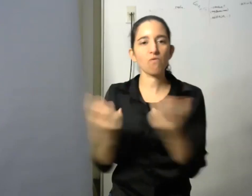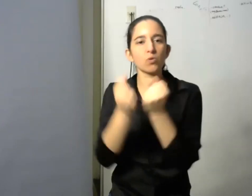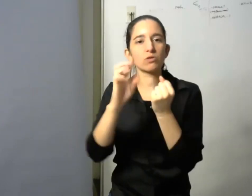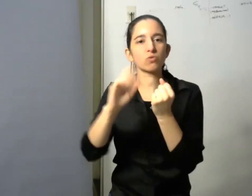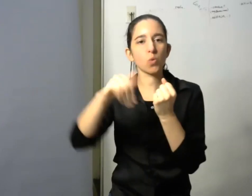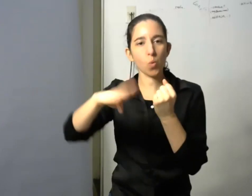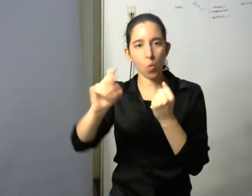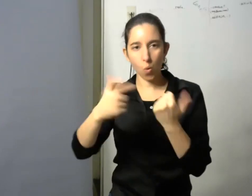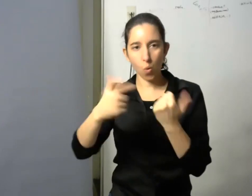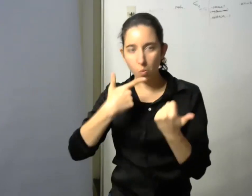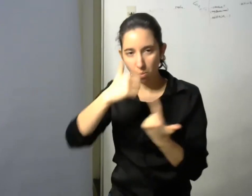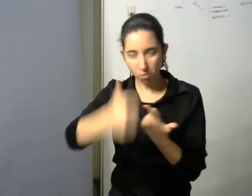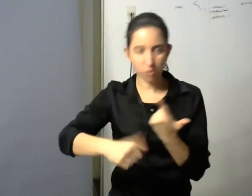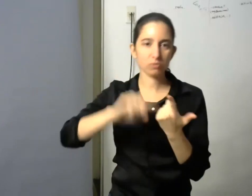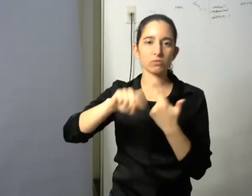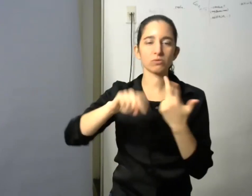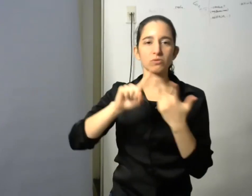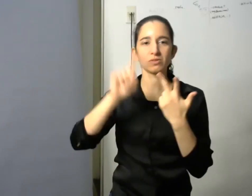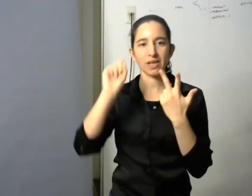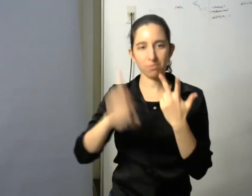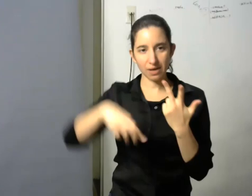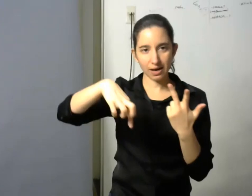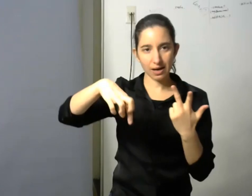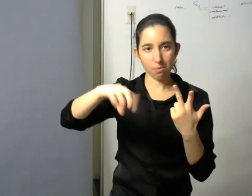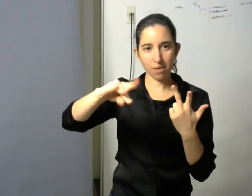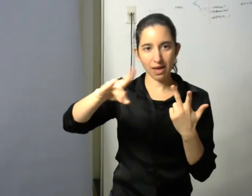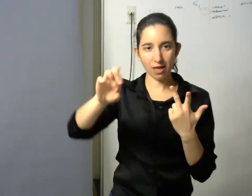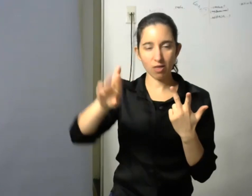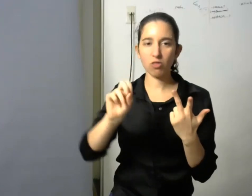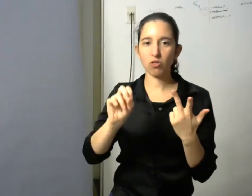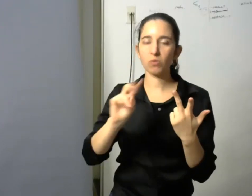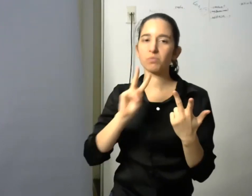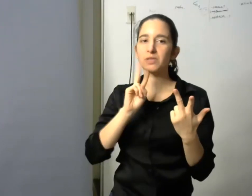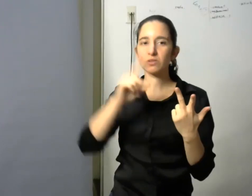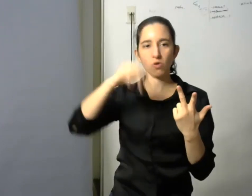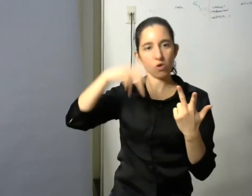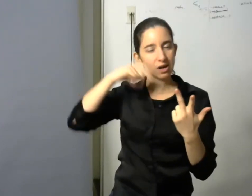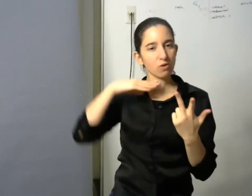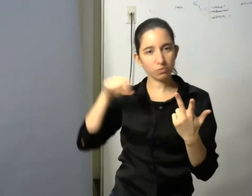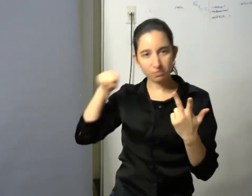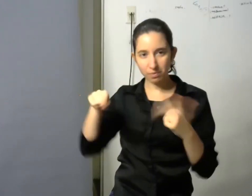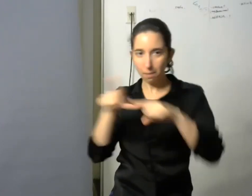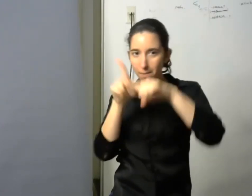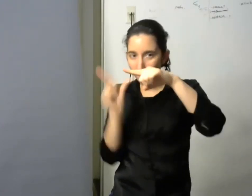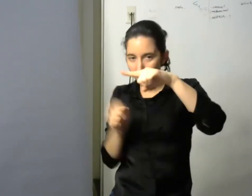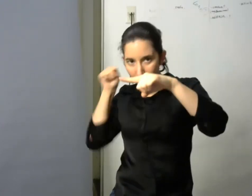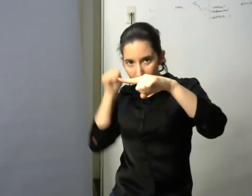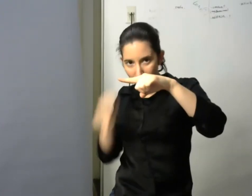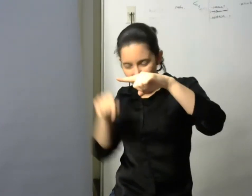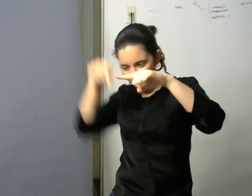después Pedro Ignacio Cornejo desde la Patagonia Austral manda sus saludos así como colegas de la comisión de